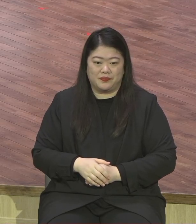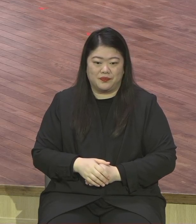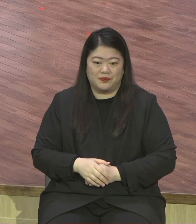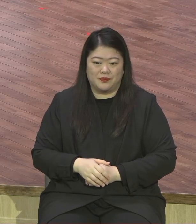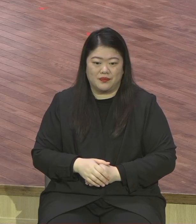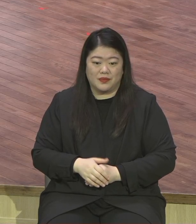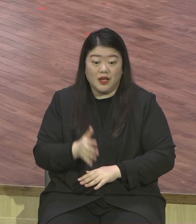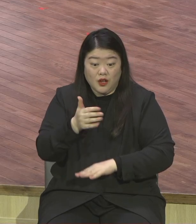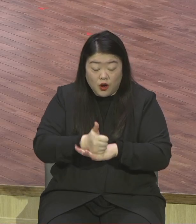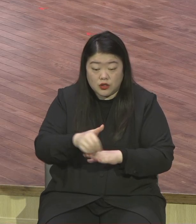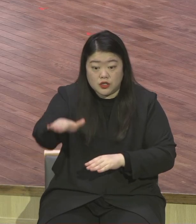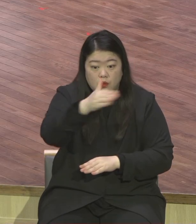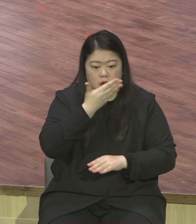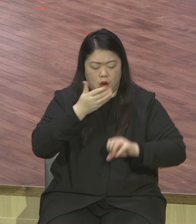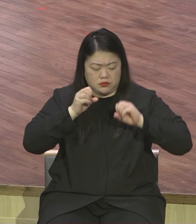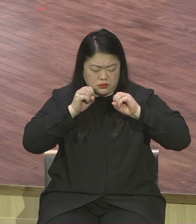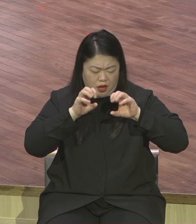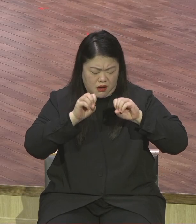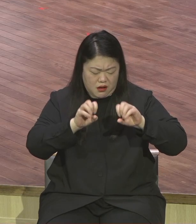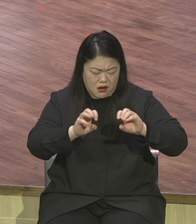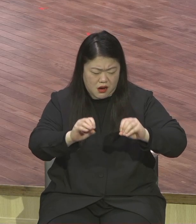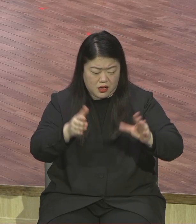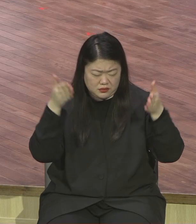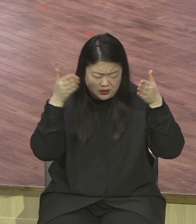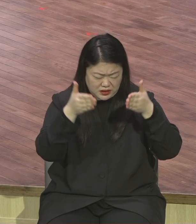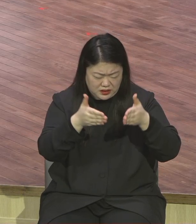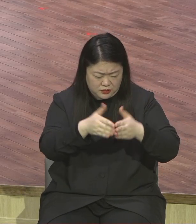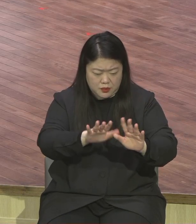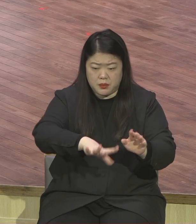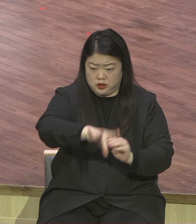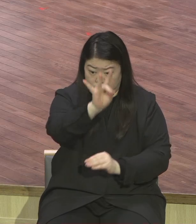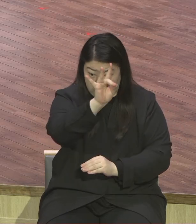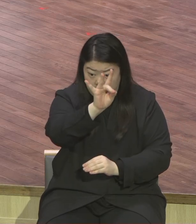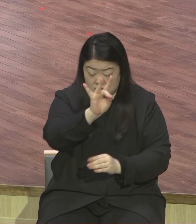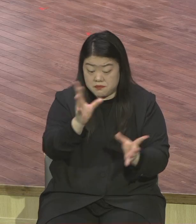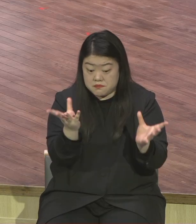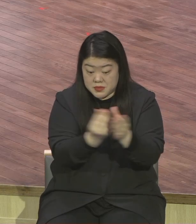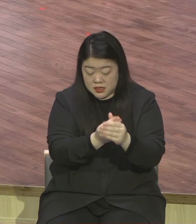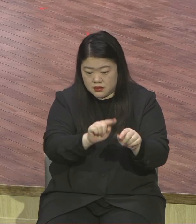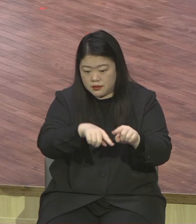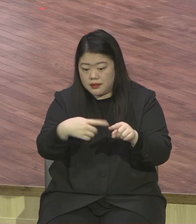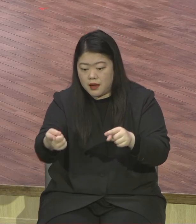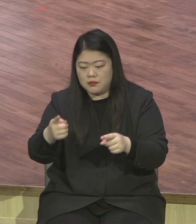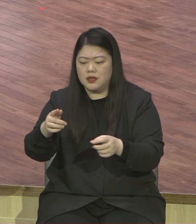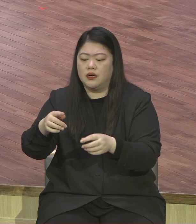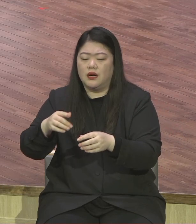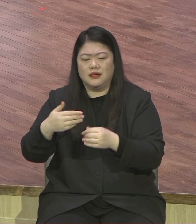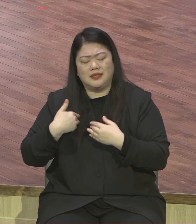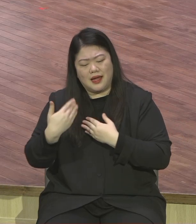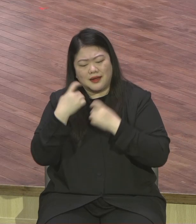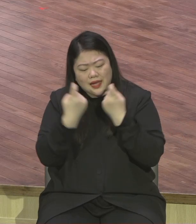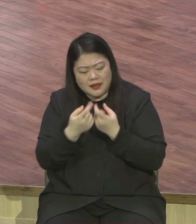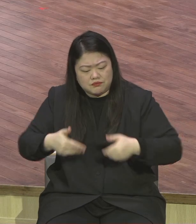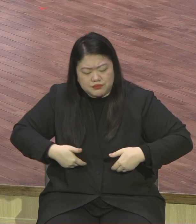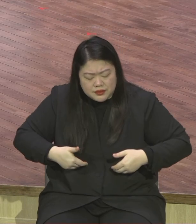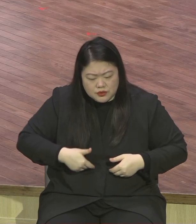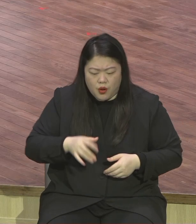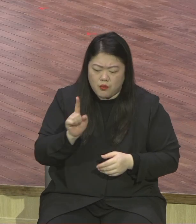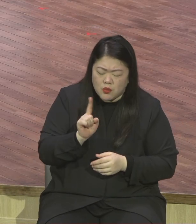다 더하여 존단이라 그 순서에요. 순서 구원받은 자에게 오는 축복의 순서라고요.